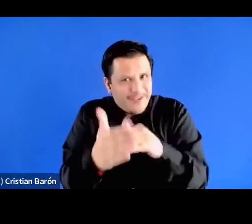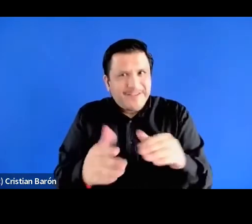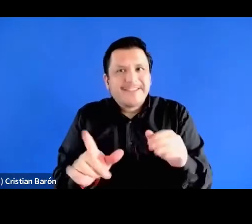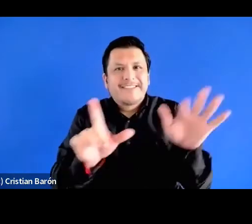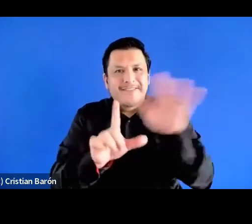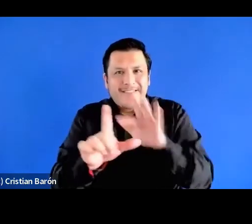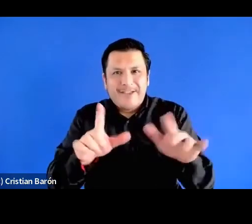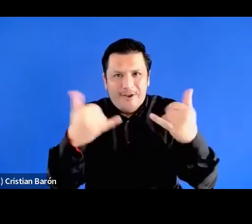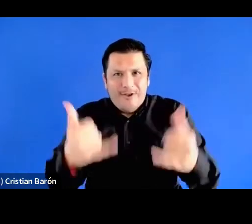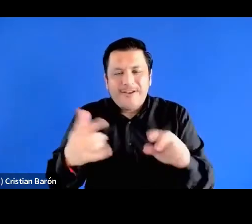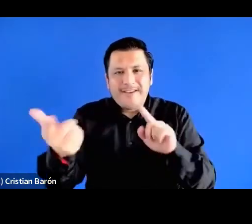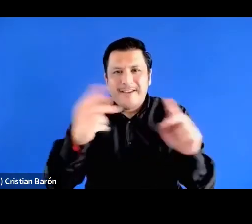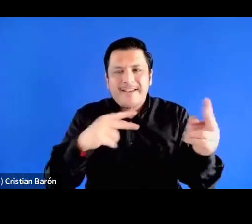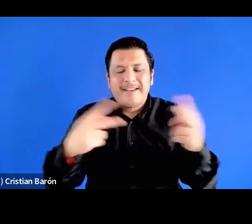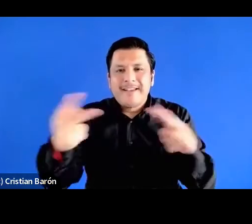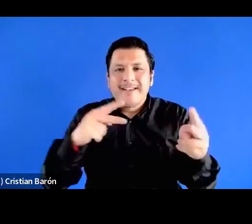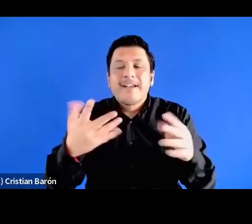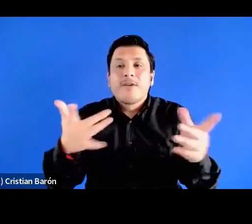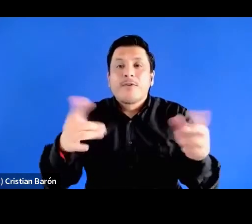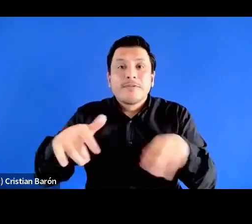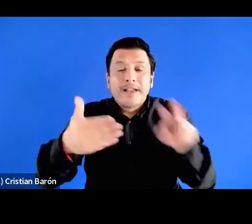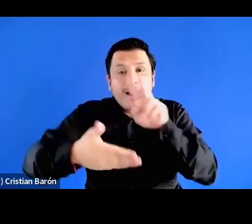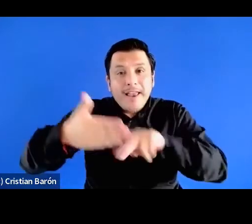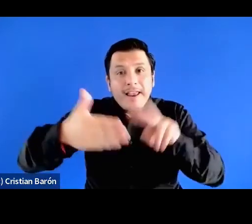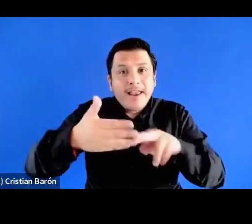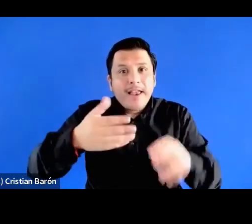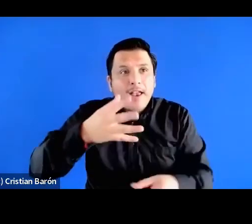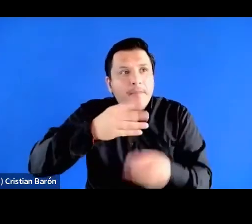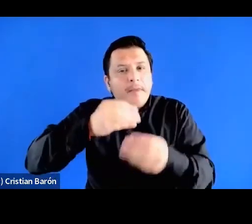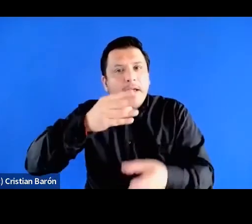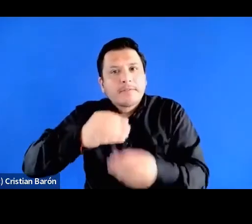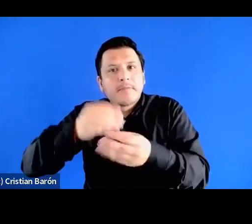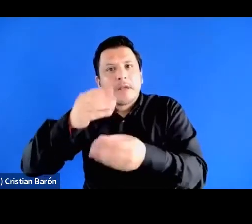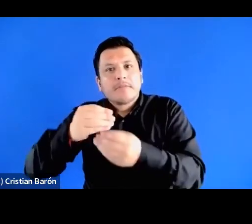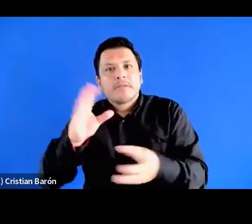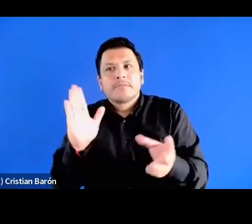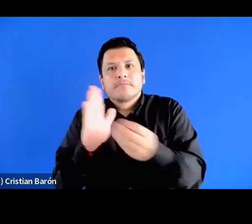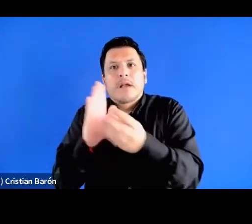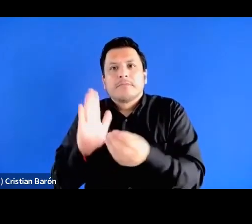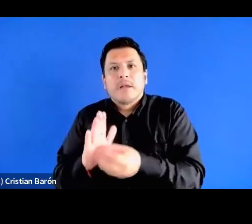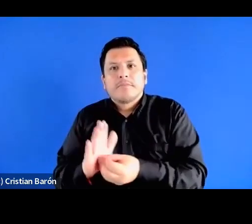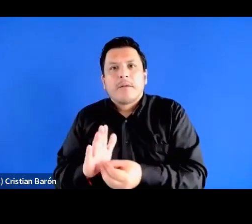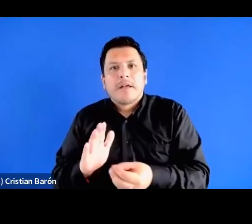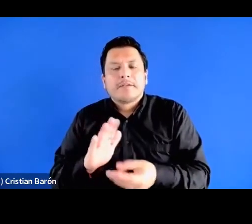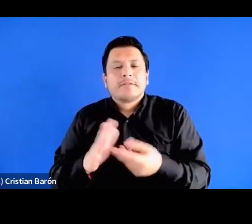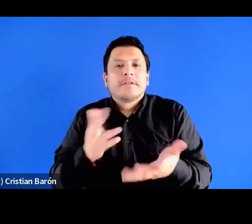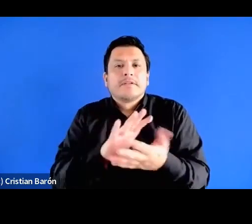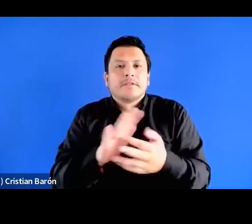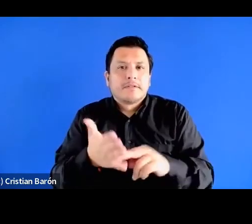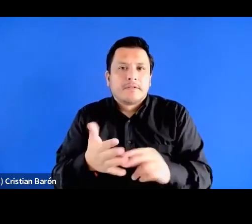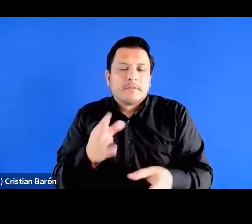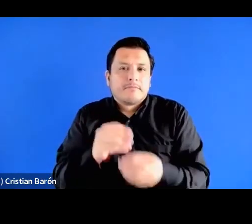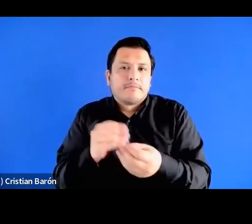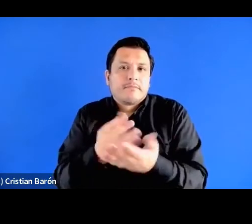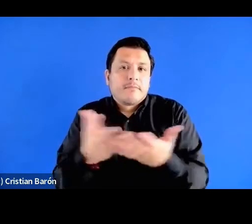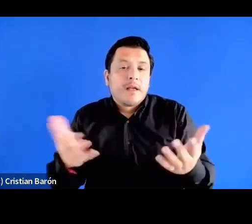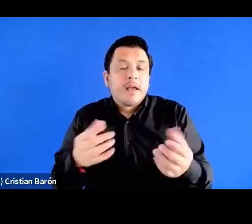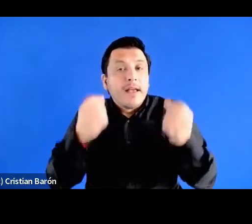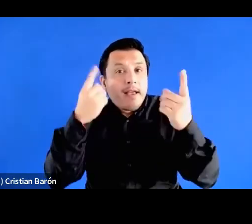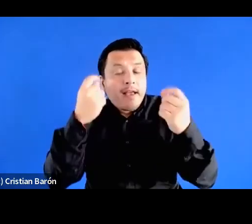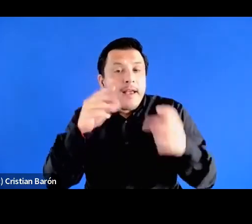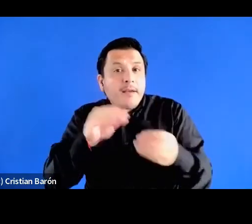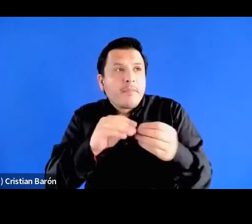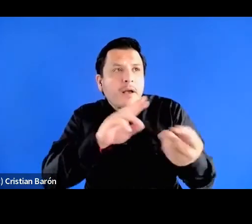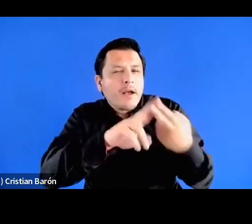las personas que leen lo que hacen es acrecentar los contenidos de lo que se escribe, es decir, también se empieza como a